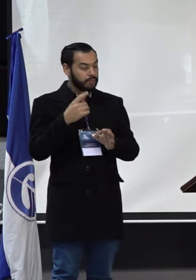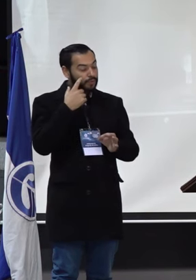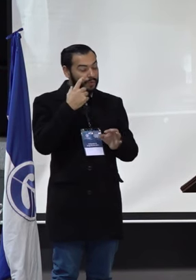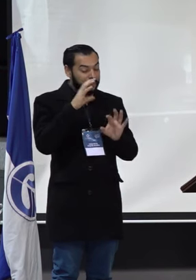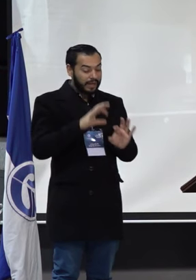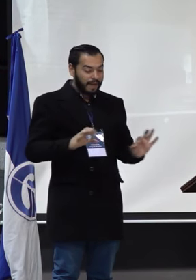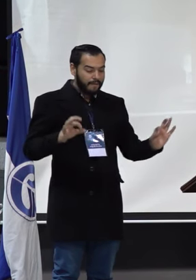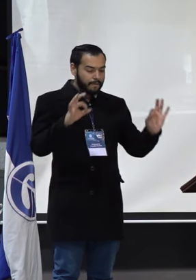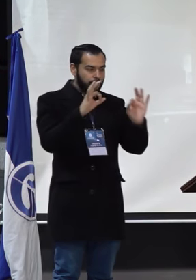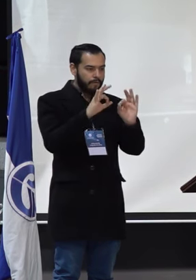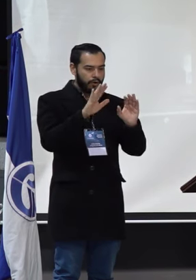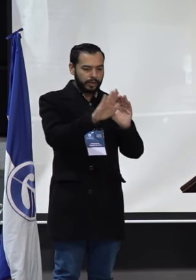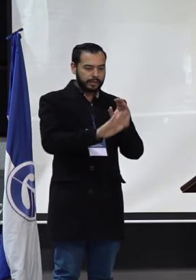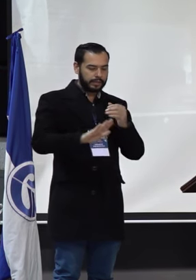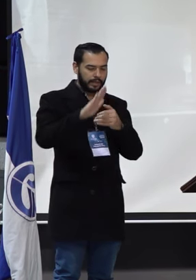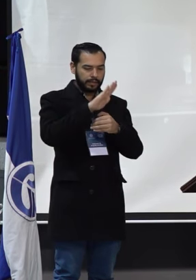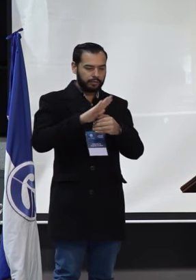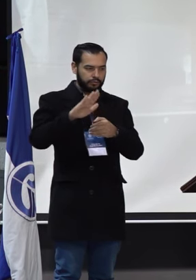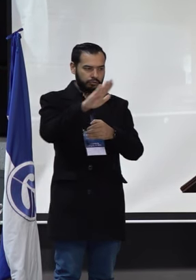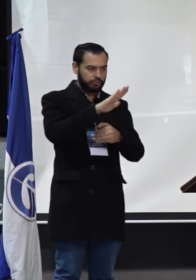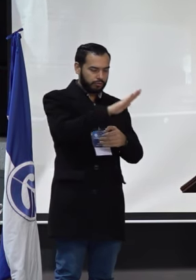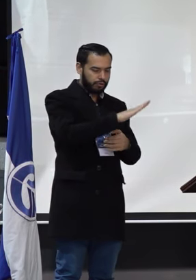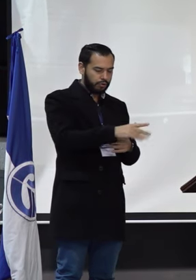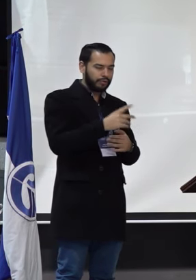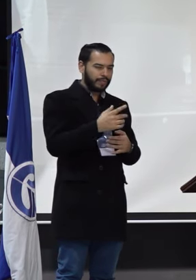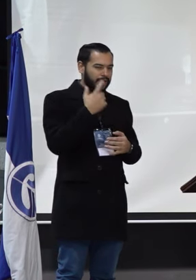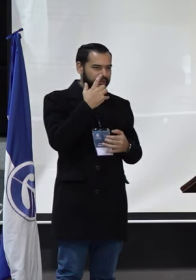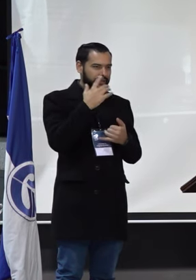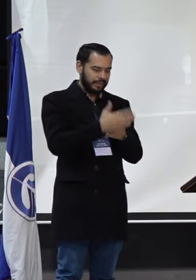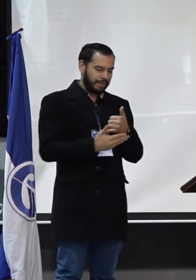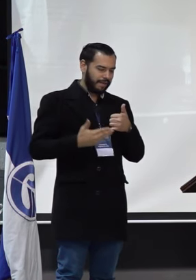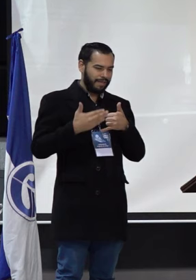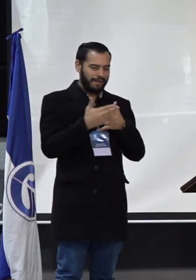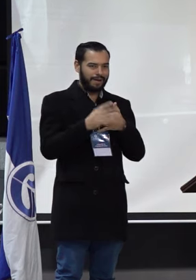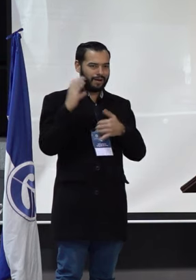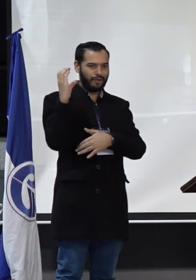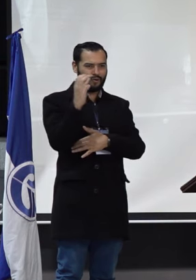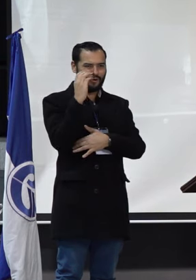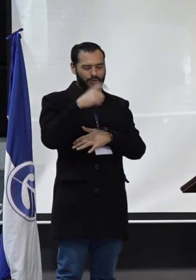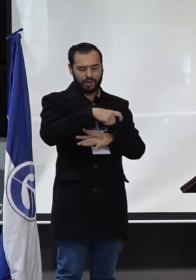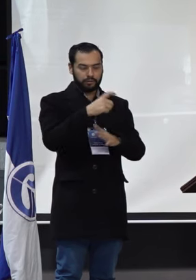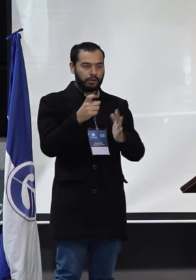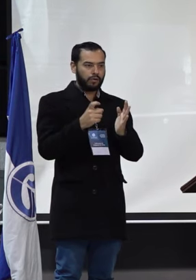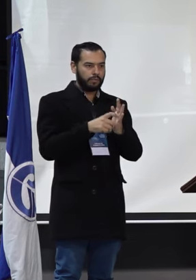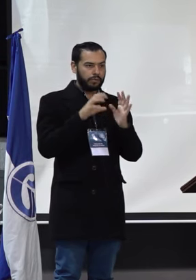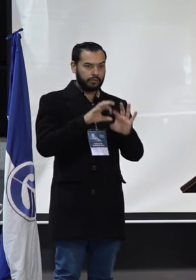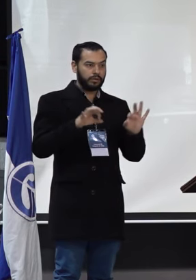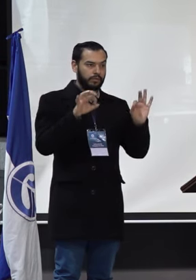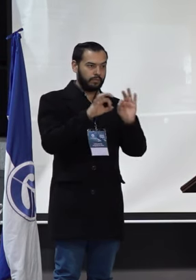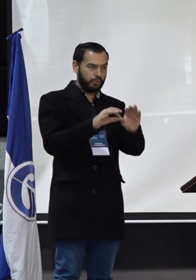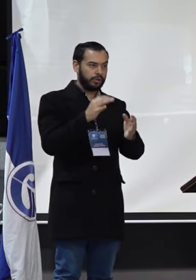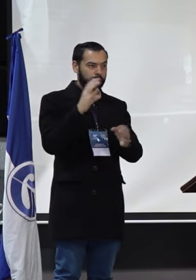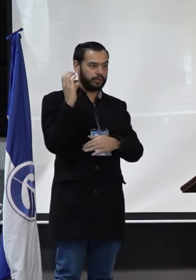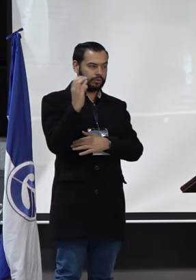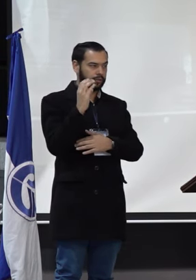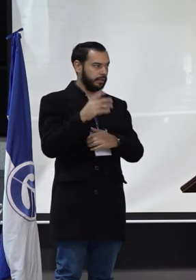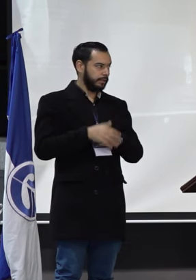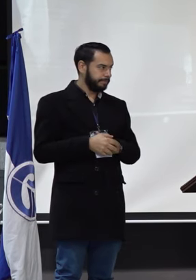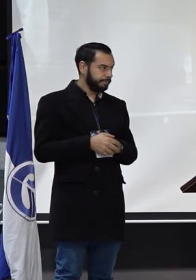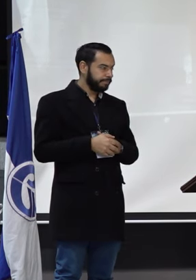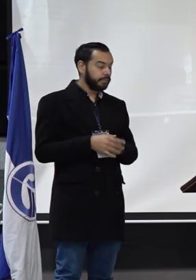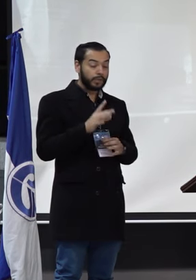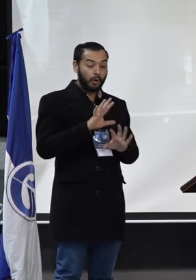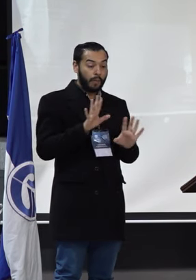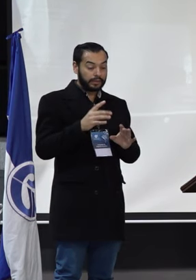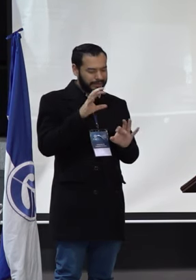territorial que le restablezca el carácter nacional a la universidad pedagógica. Es importante que tengamos en cuenta, pues, que